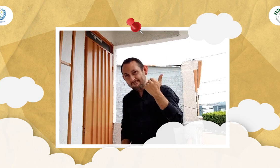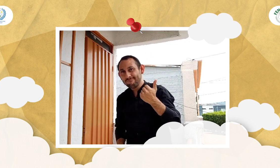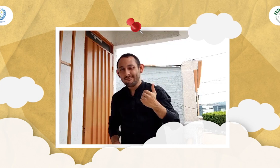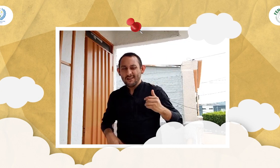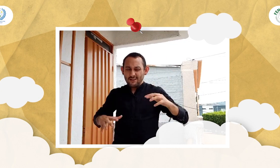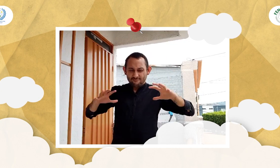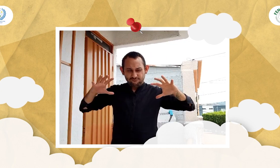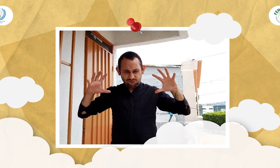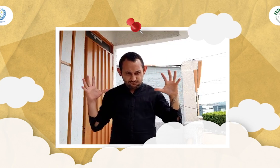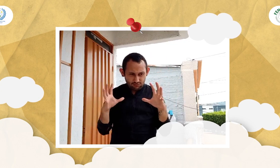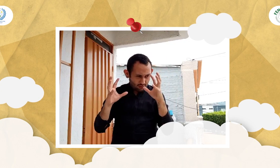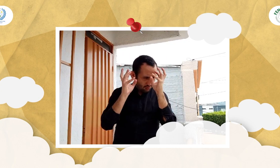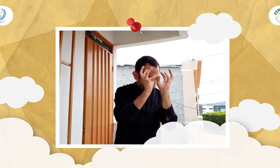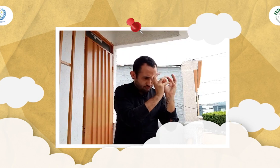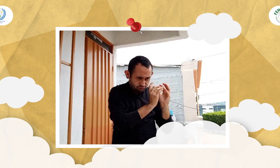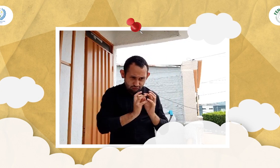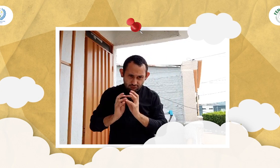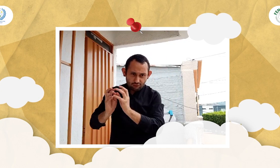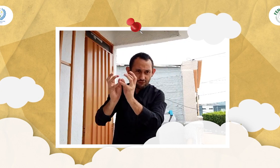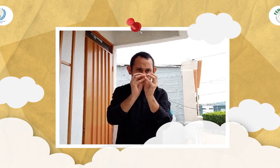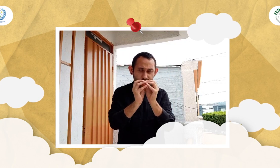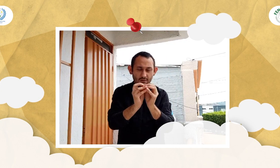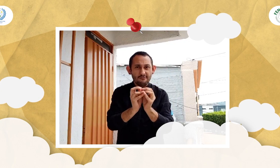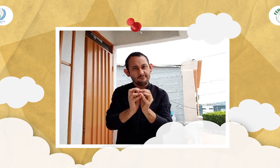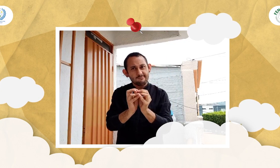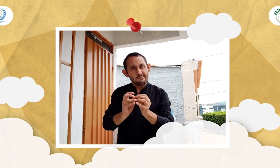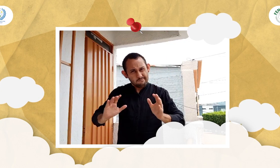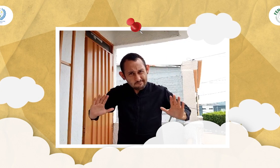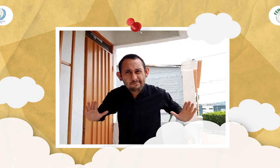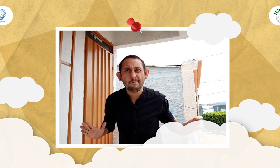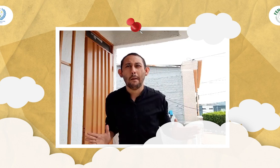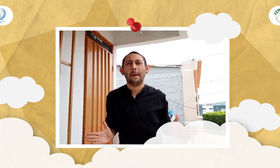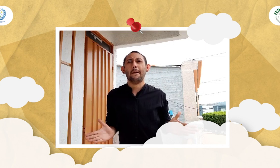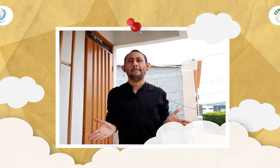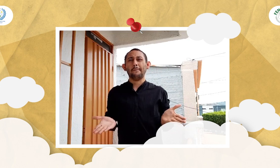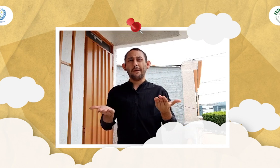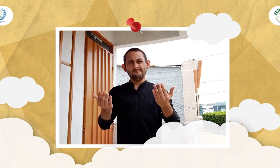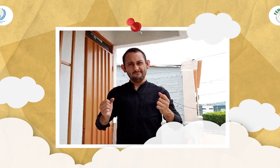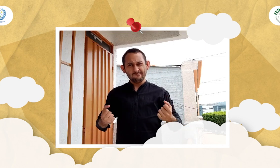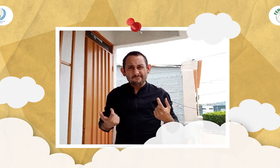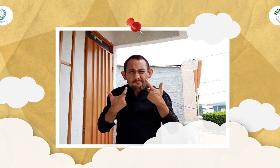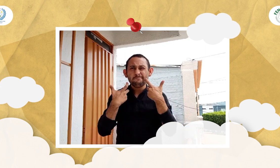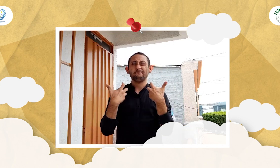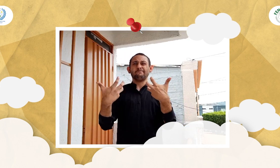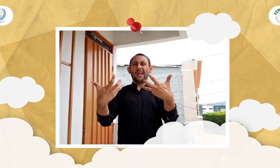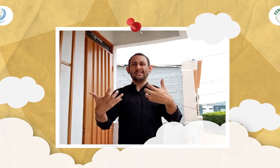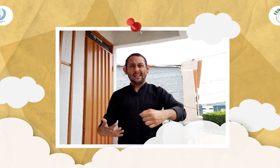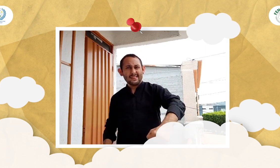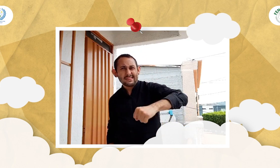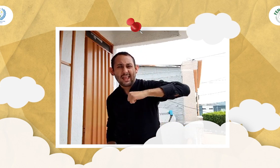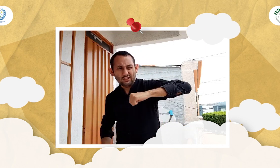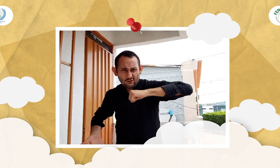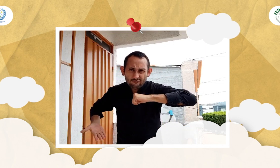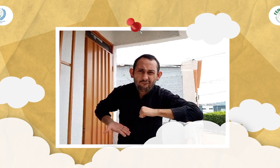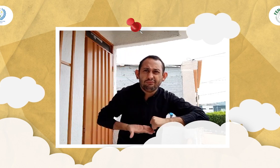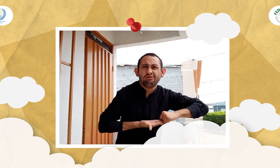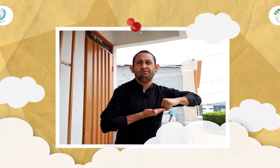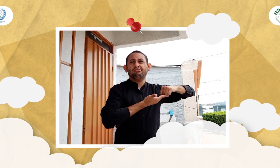significativamente los derechos, dando una mirada a los municipios y pequeños municipios